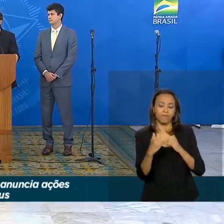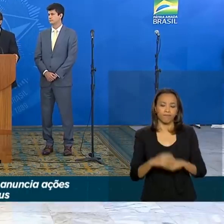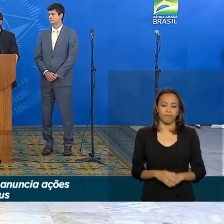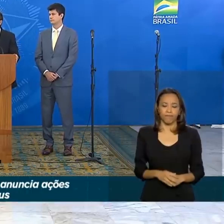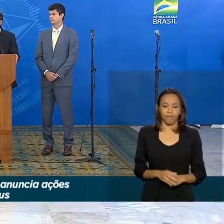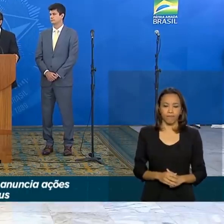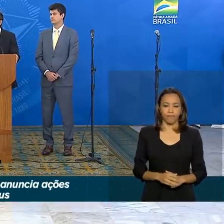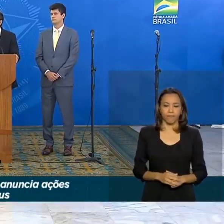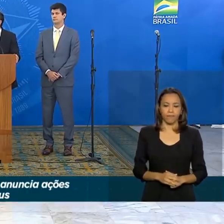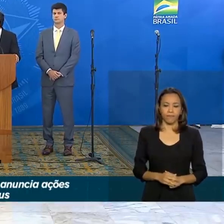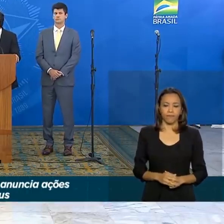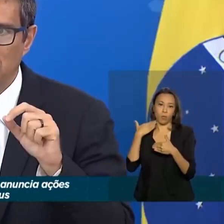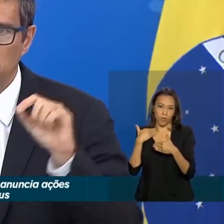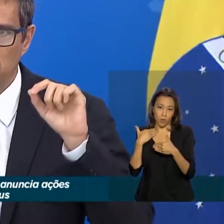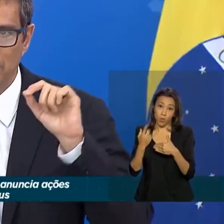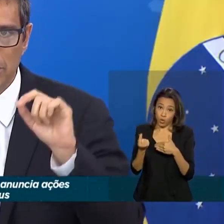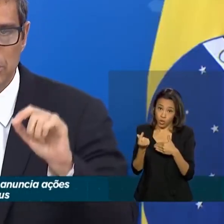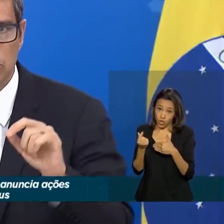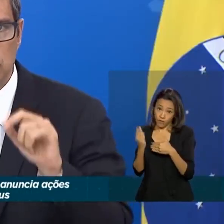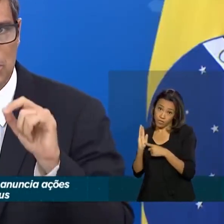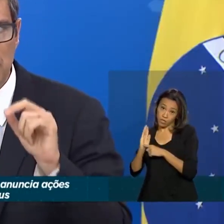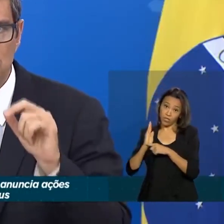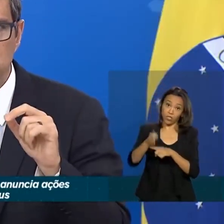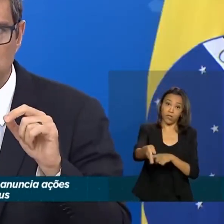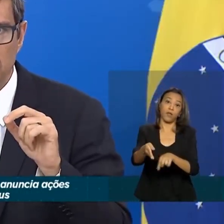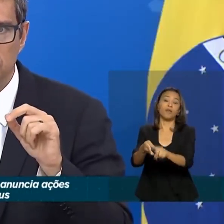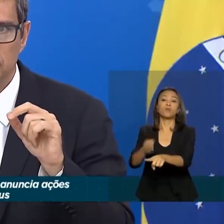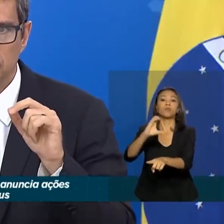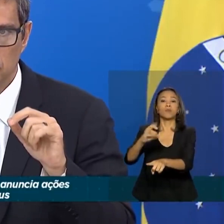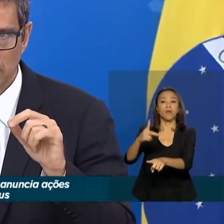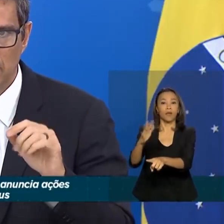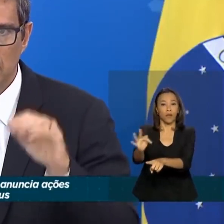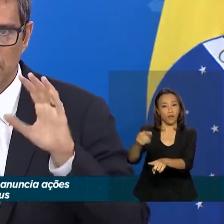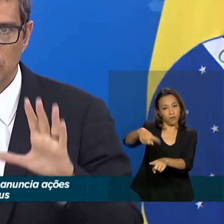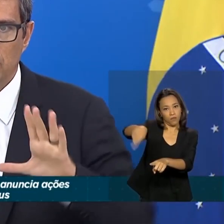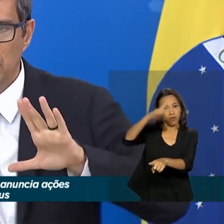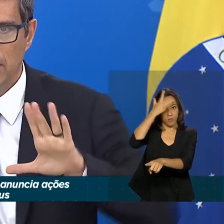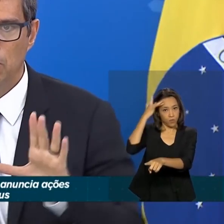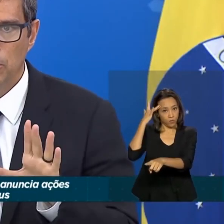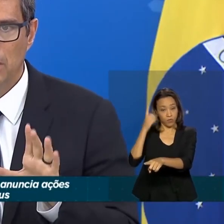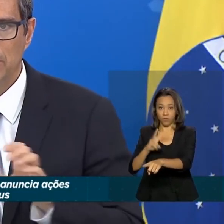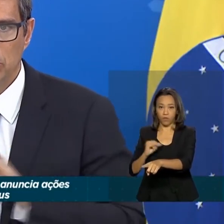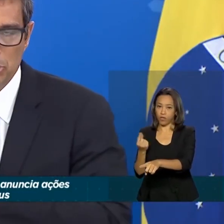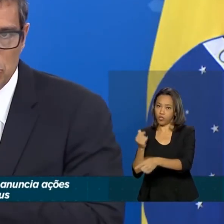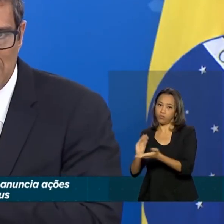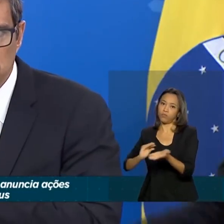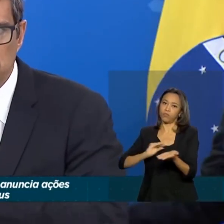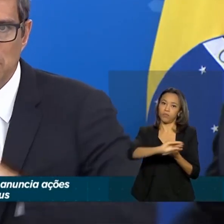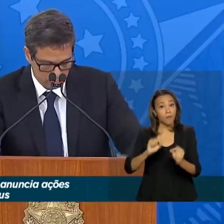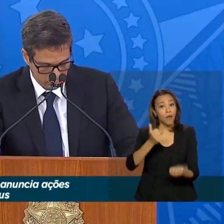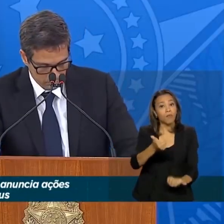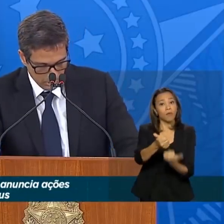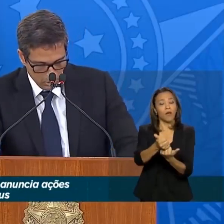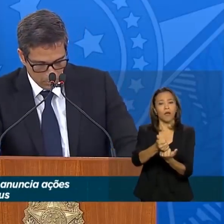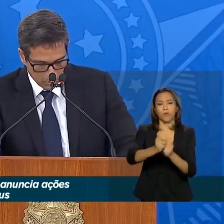12,2 milhões de trabalhadores. O crédito será destinado a empresas com faturamento anual entre R$ 360 mil